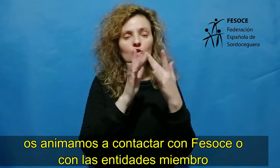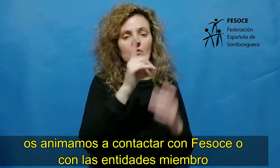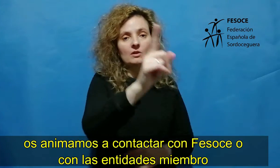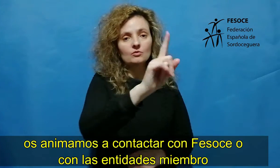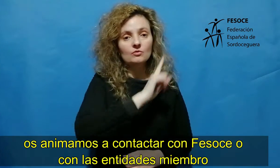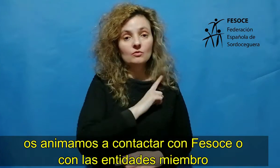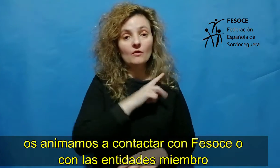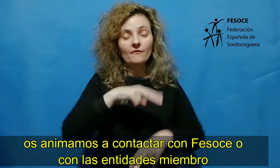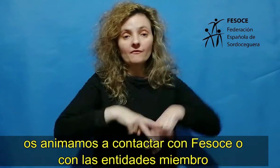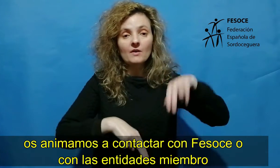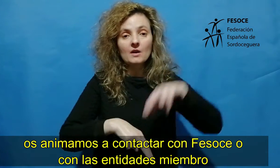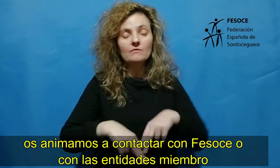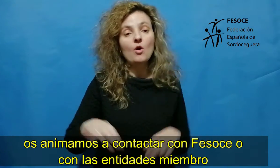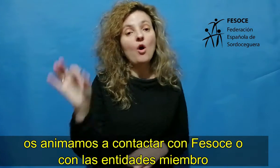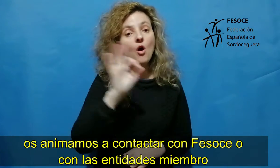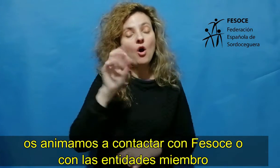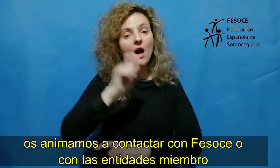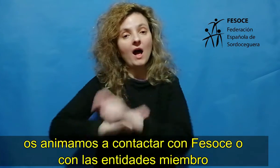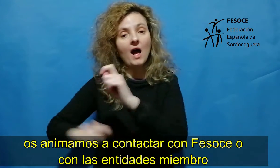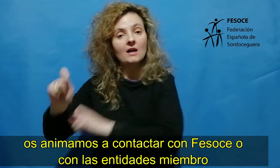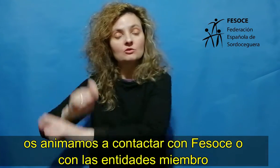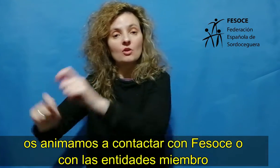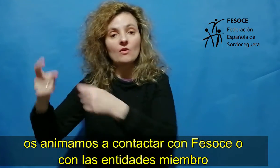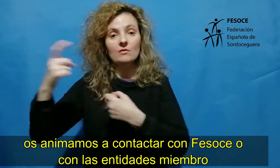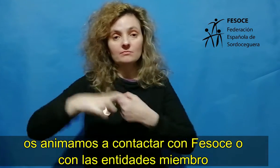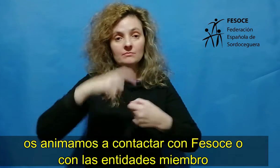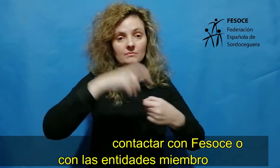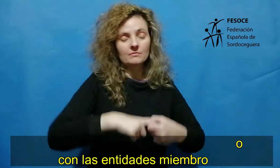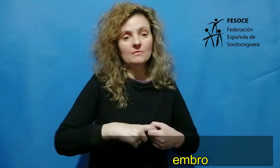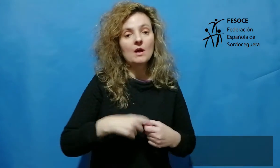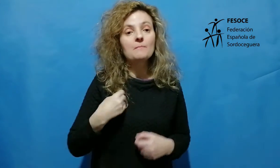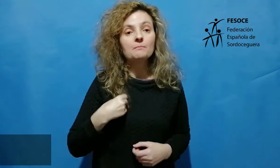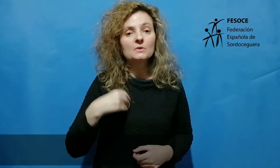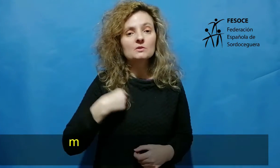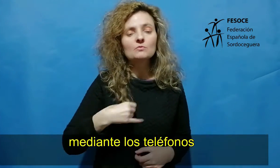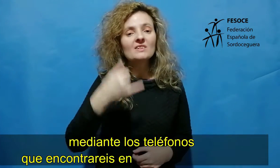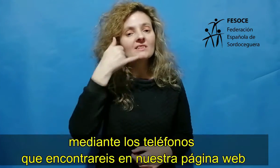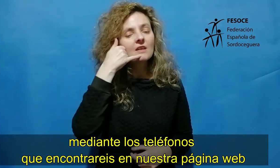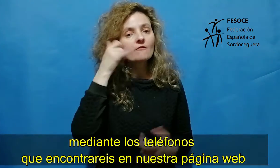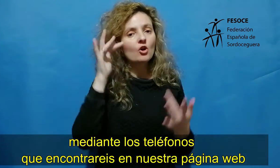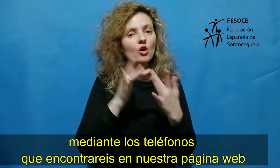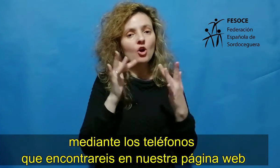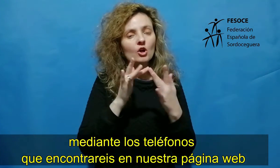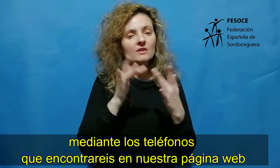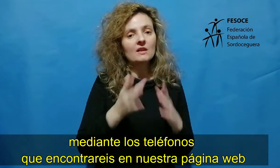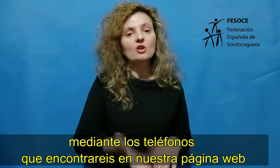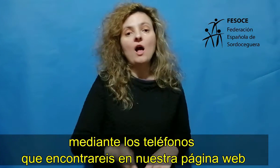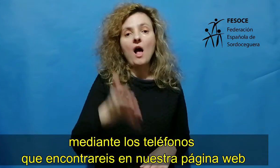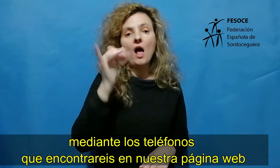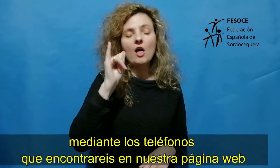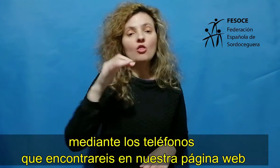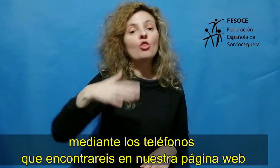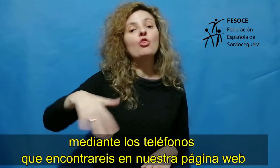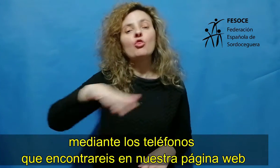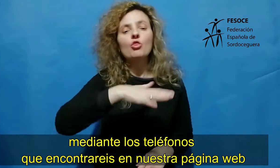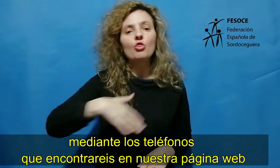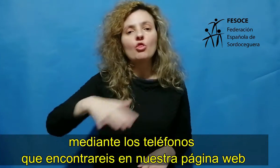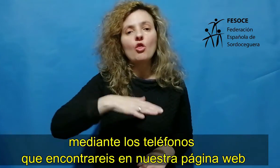FESOCE y con las entidades miembro mediante los teléfonos que encontraréis en nuestra página web www.fesose